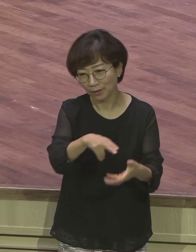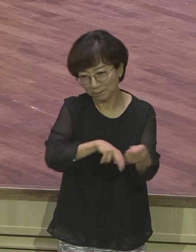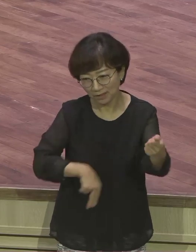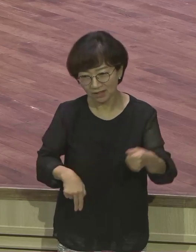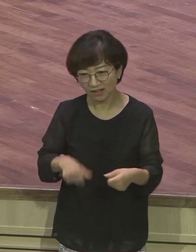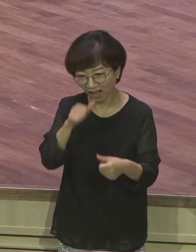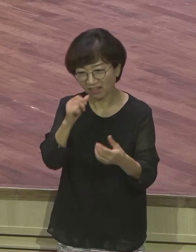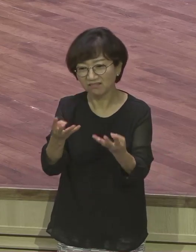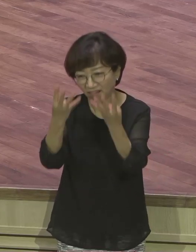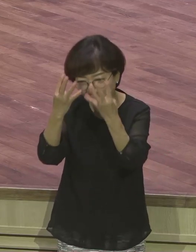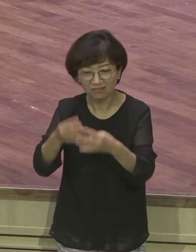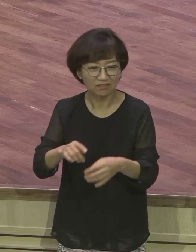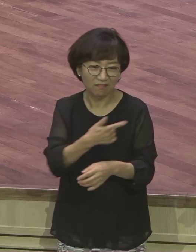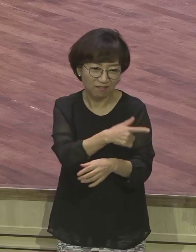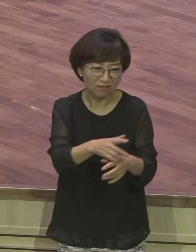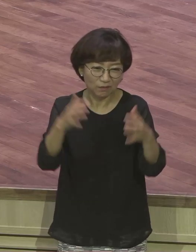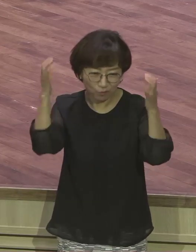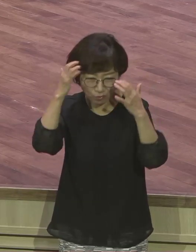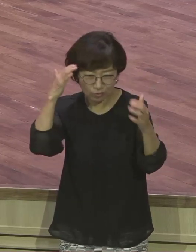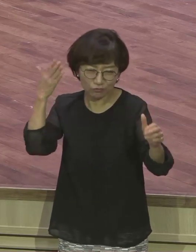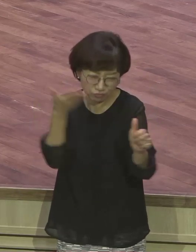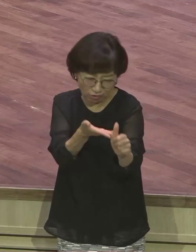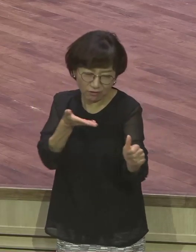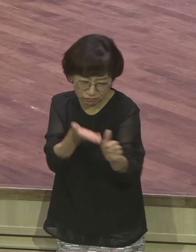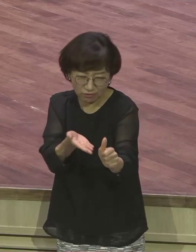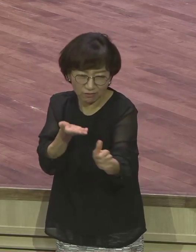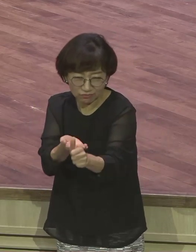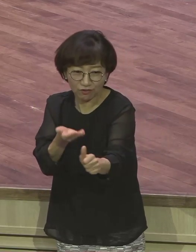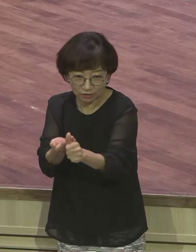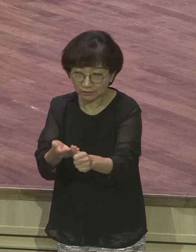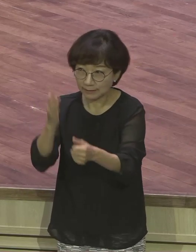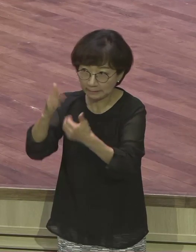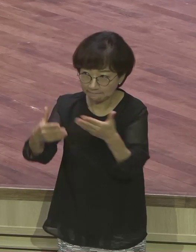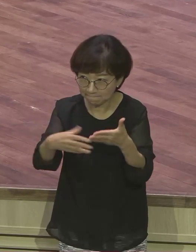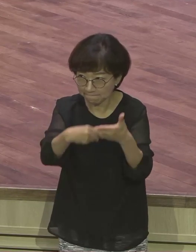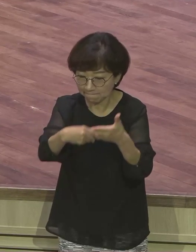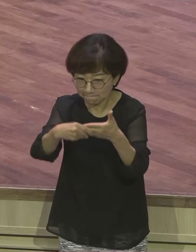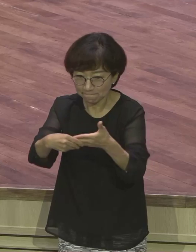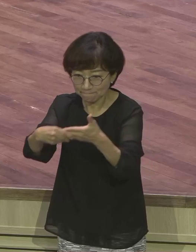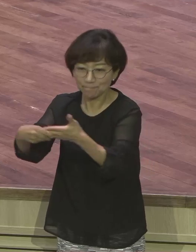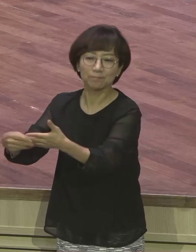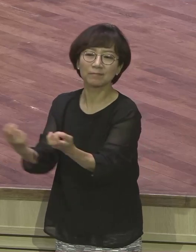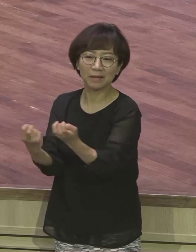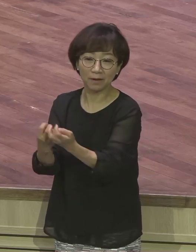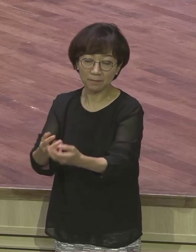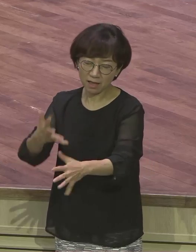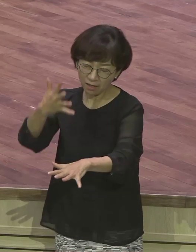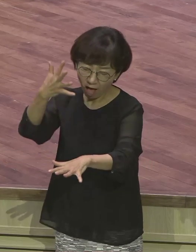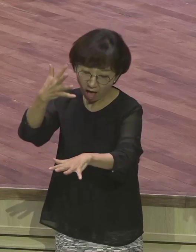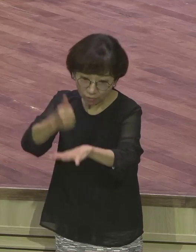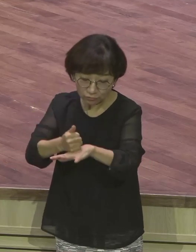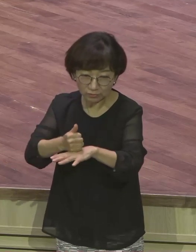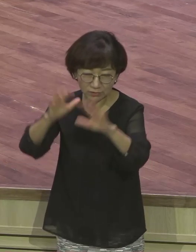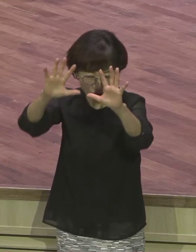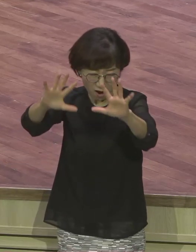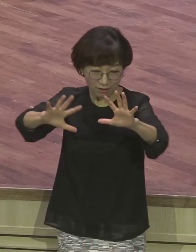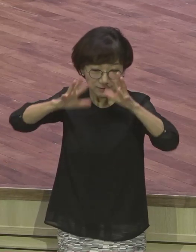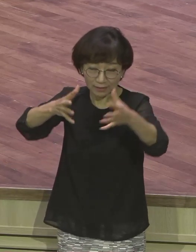어떻게 선생님 받습니까 온천하에 하나님의 살아계심을 보여주는 요셉이 됐잖아요